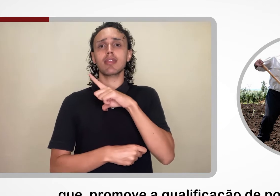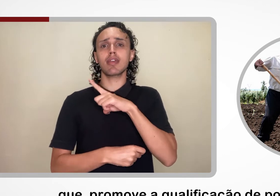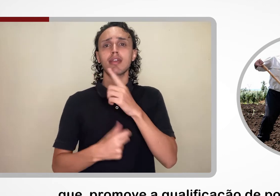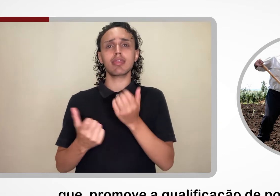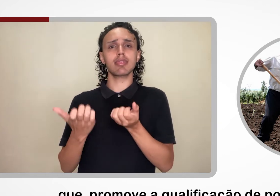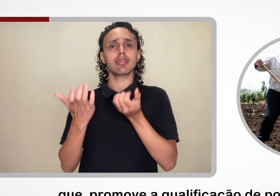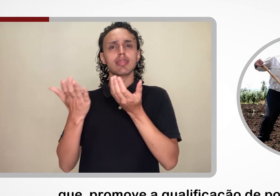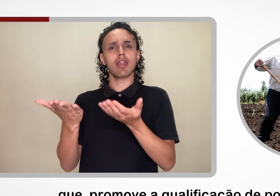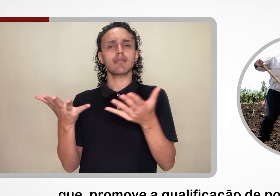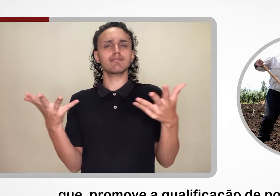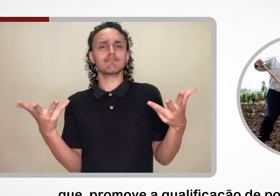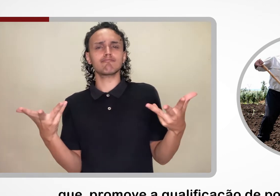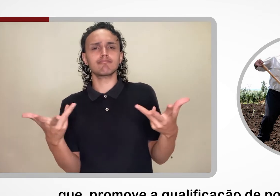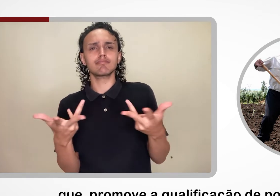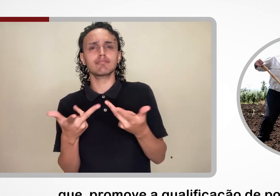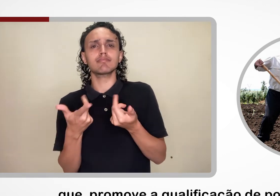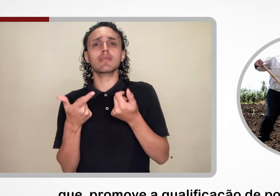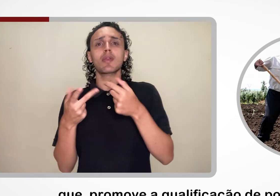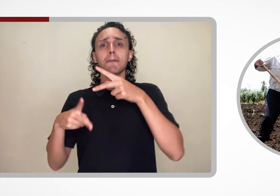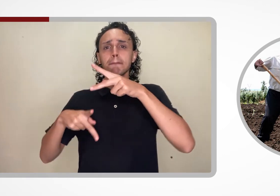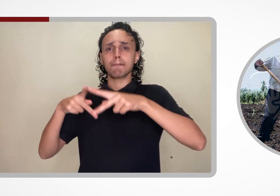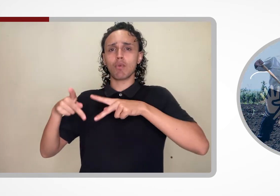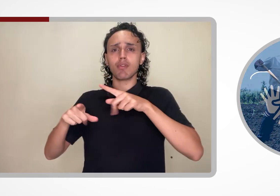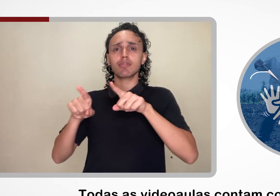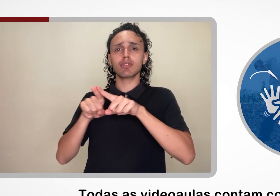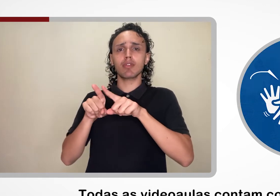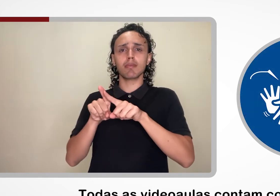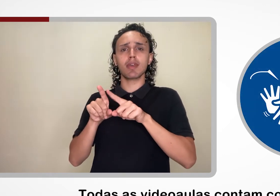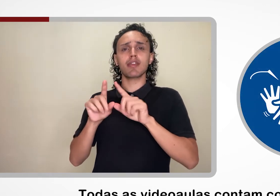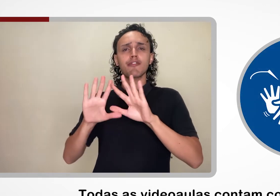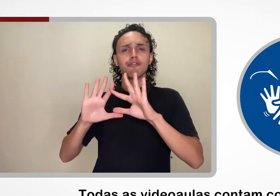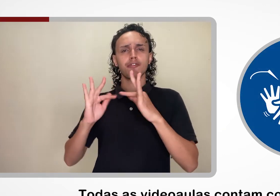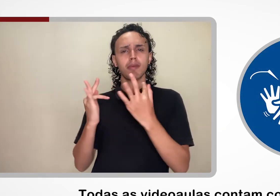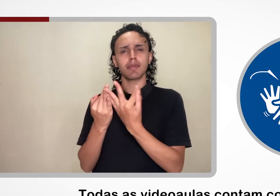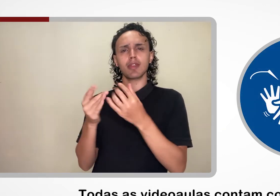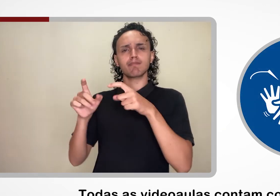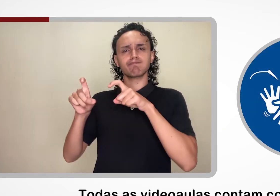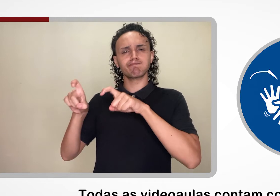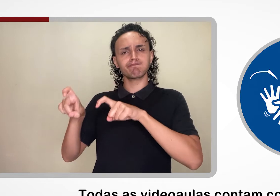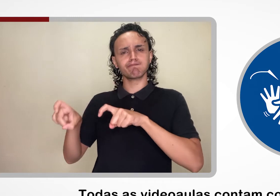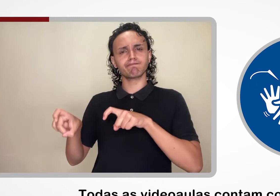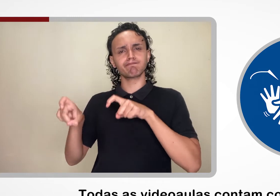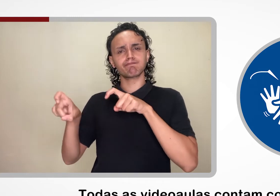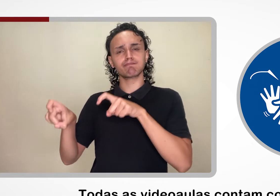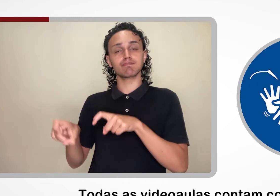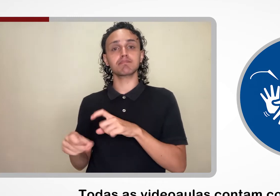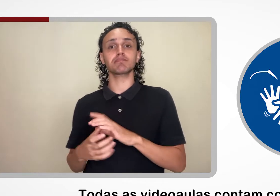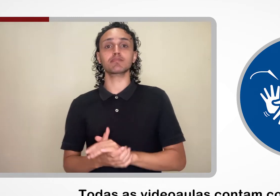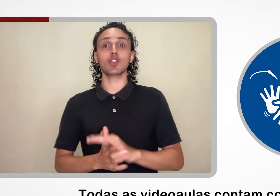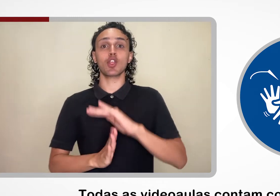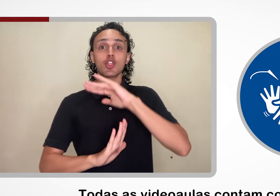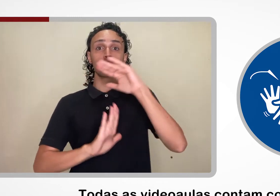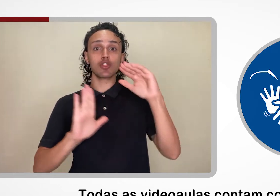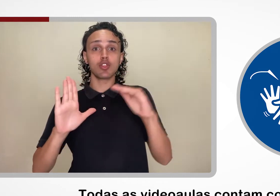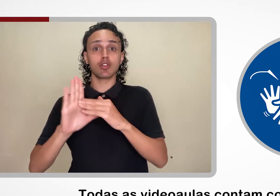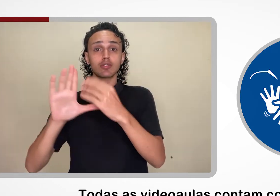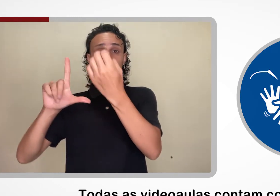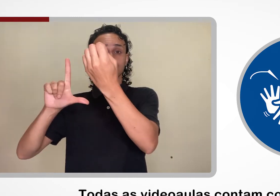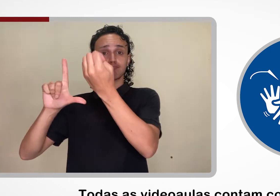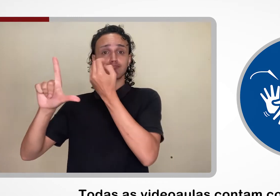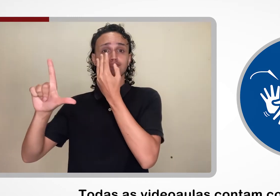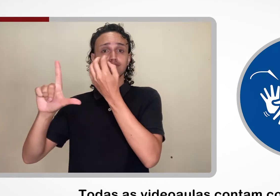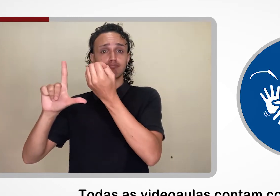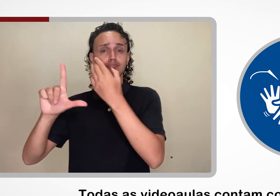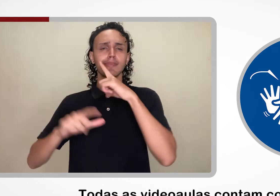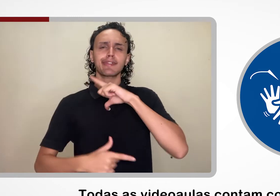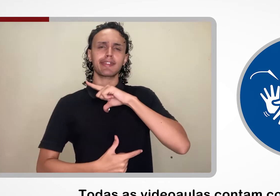e de agricultores familiares. Todas as videoaulas contam com tradução para a língua